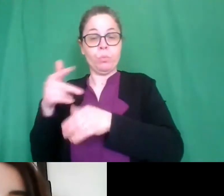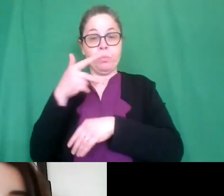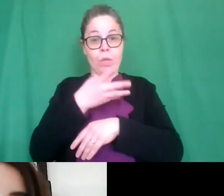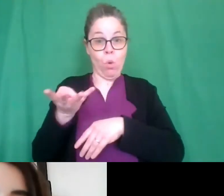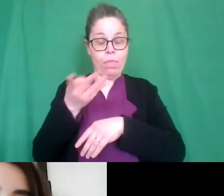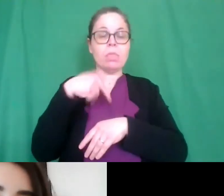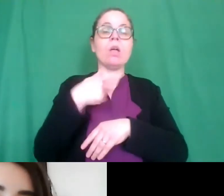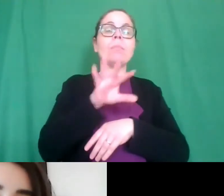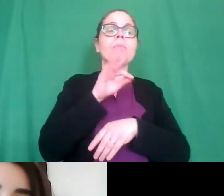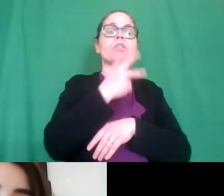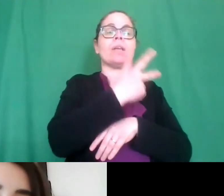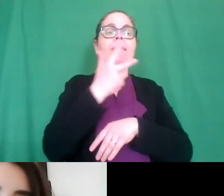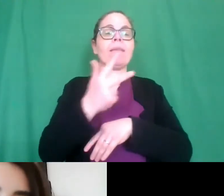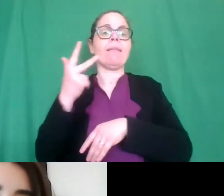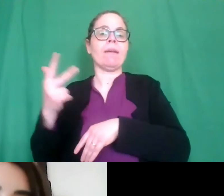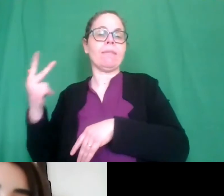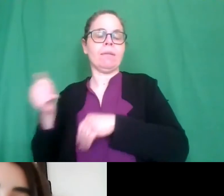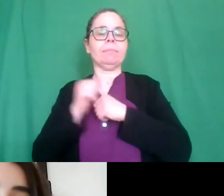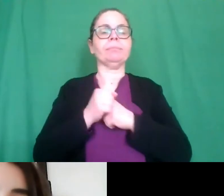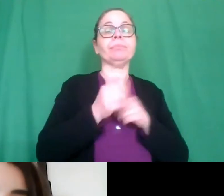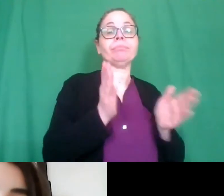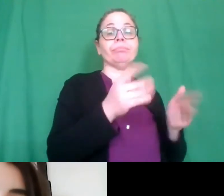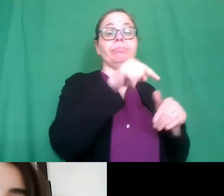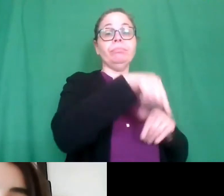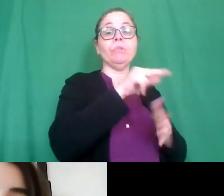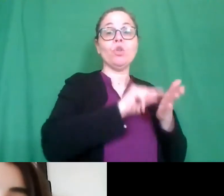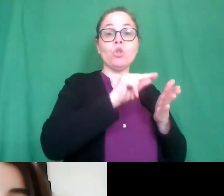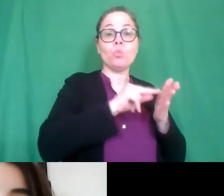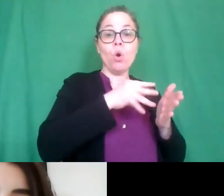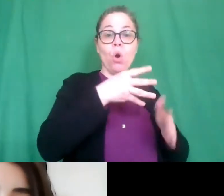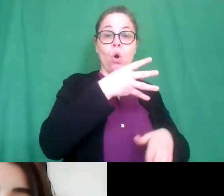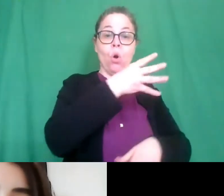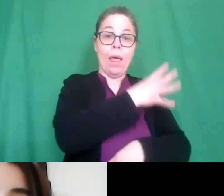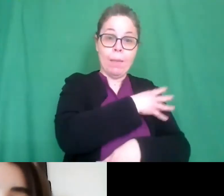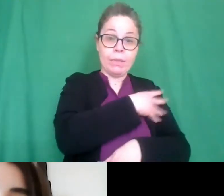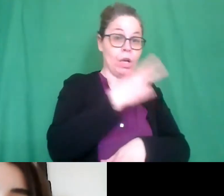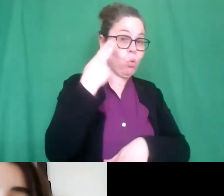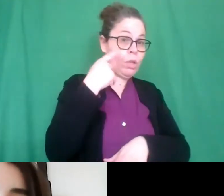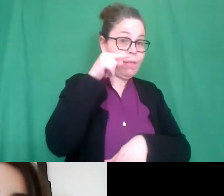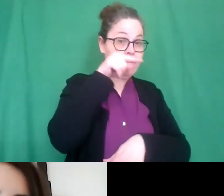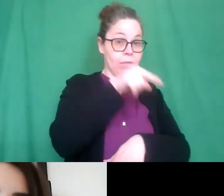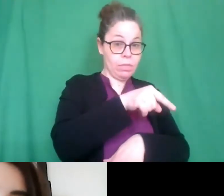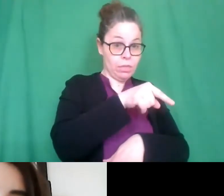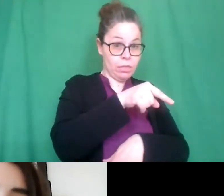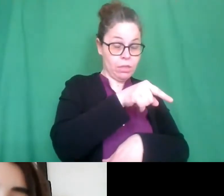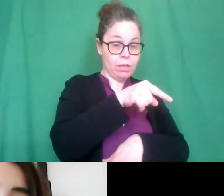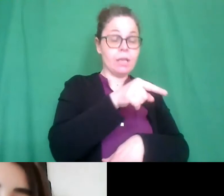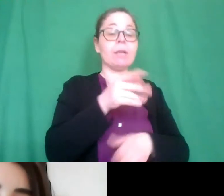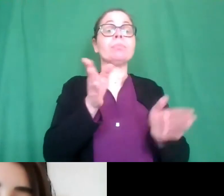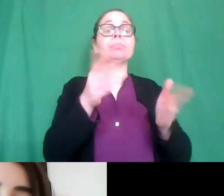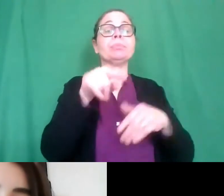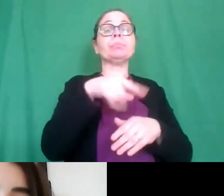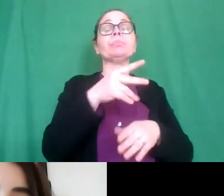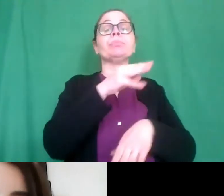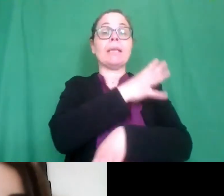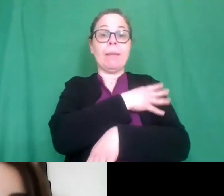previste da questo concorso riguardavano la scuola primaria per udenti scuola primaria sezione sordi e